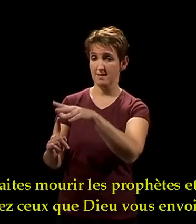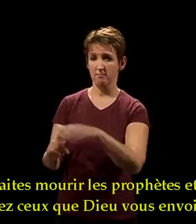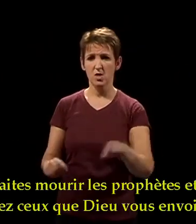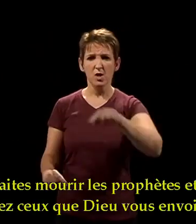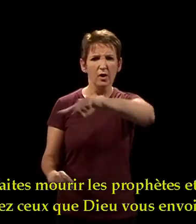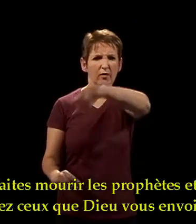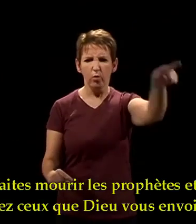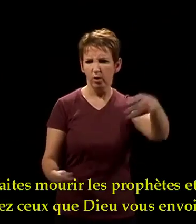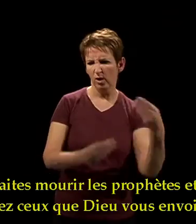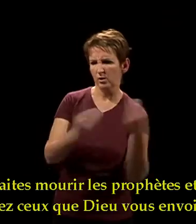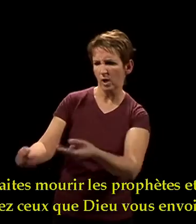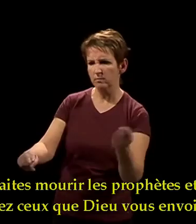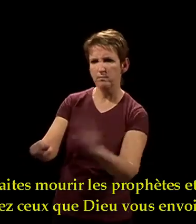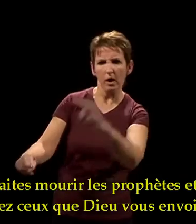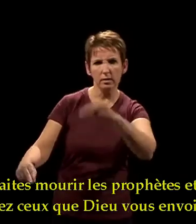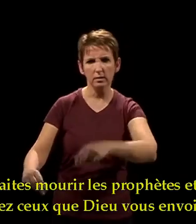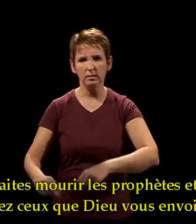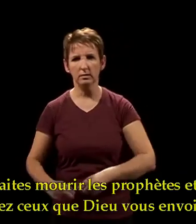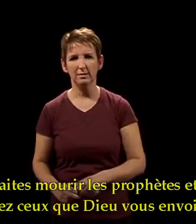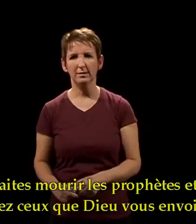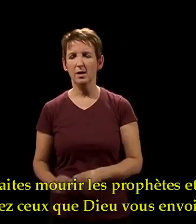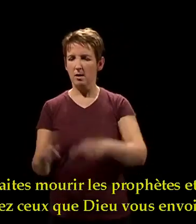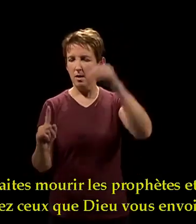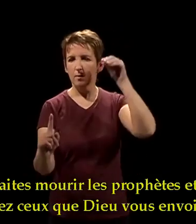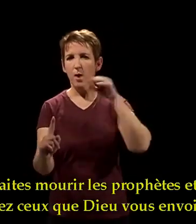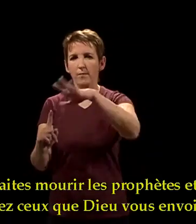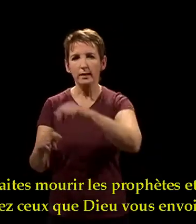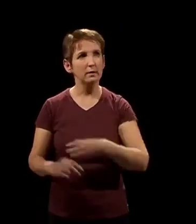vous faites mourir les prophètes et vous tuez ceux que Dieu vous envoie.